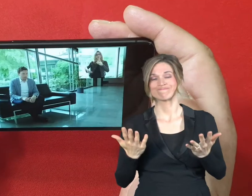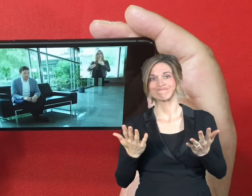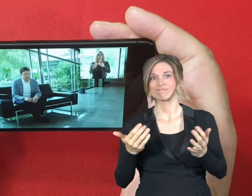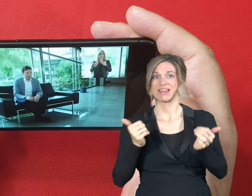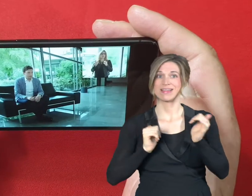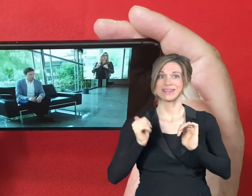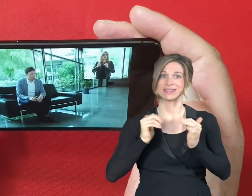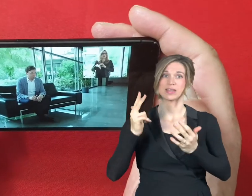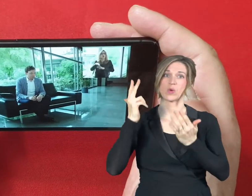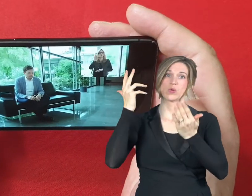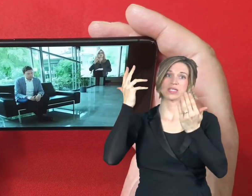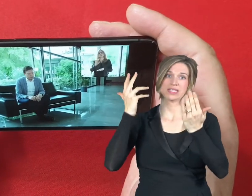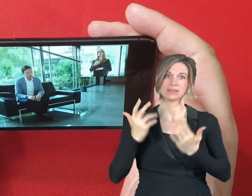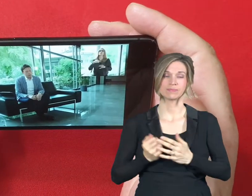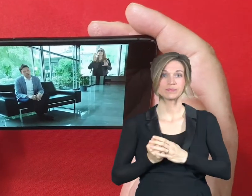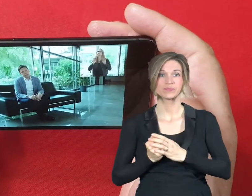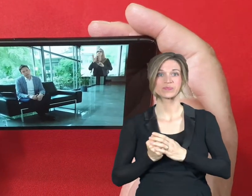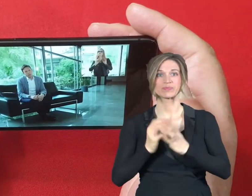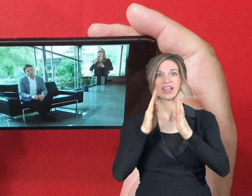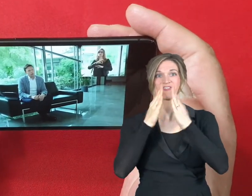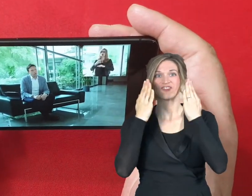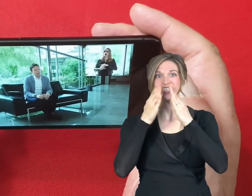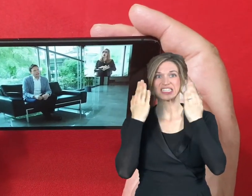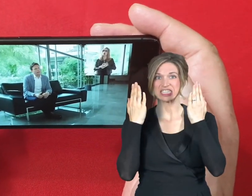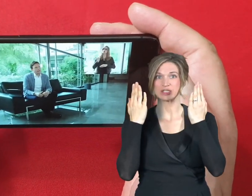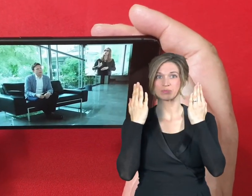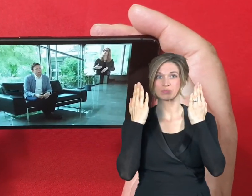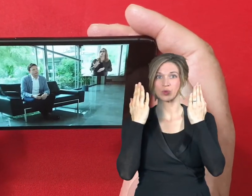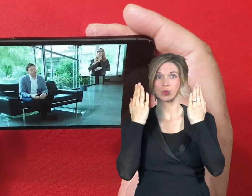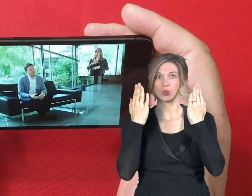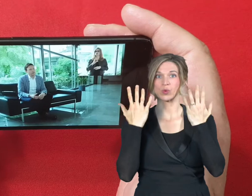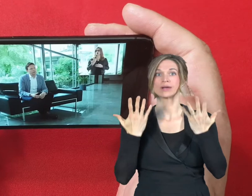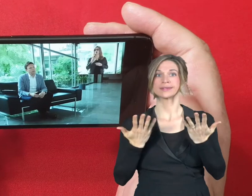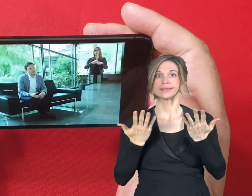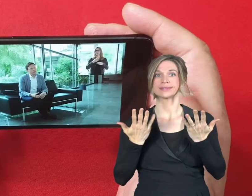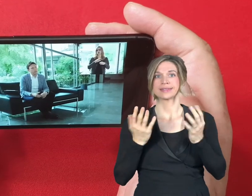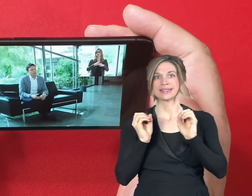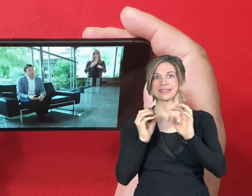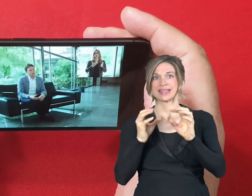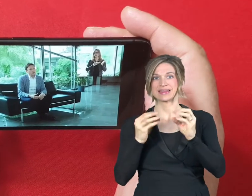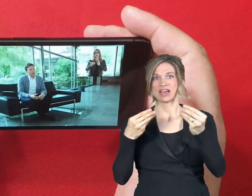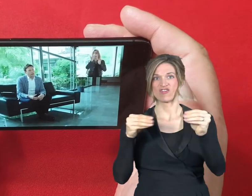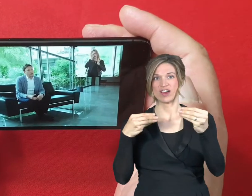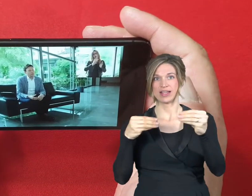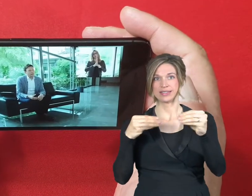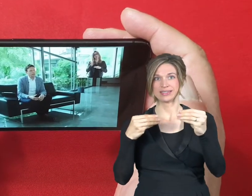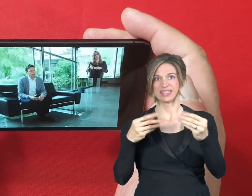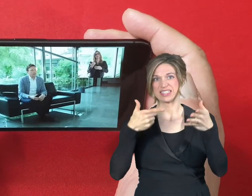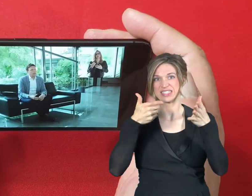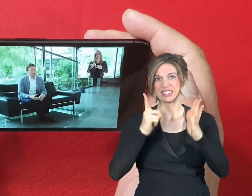Facebook immer nur diese Sendequalität, diese Sendequalität mit 720p,